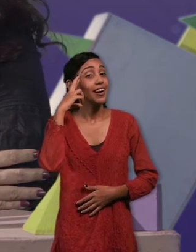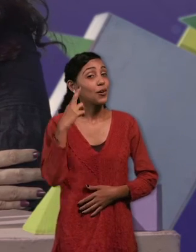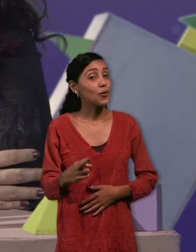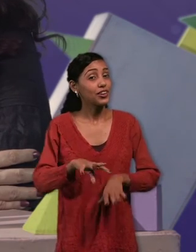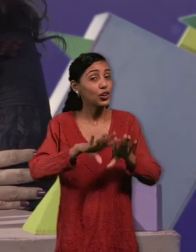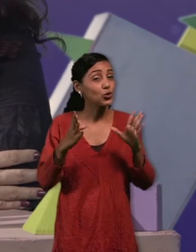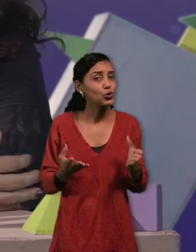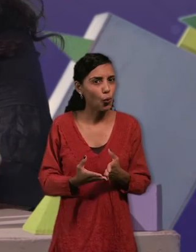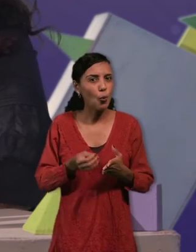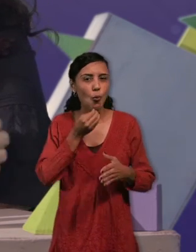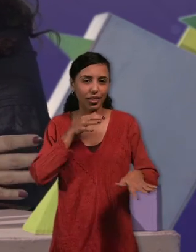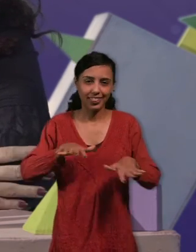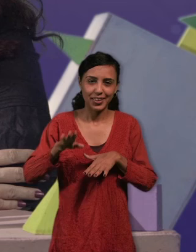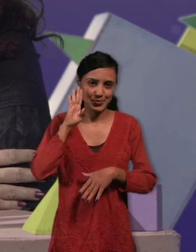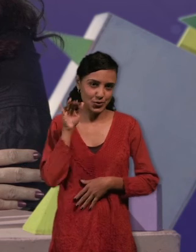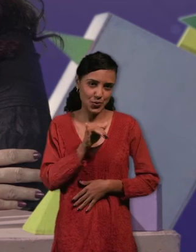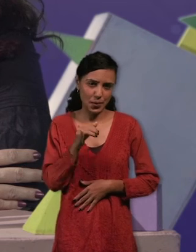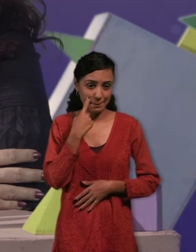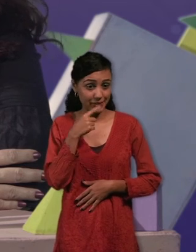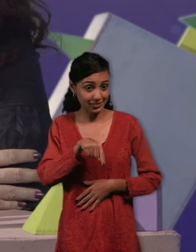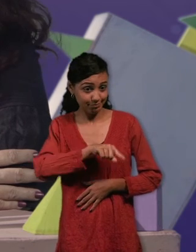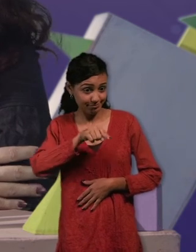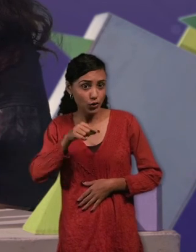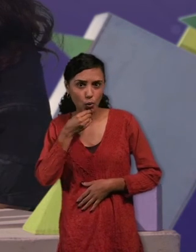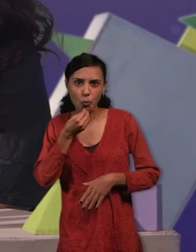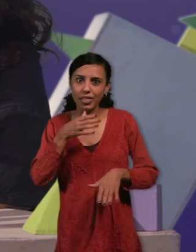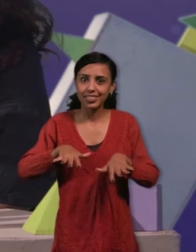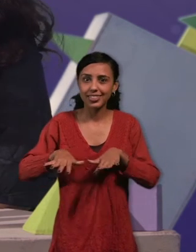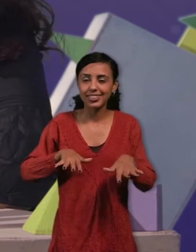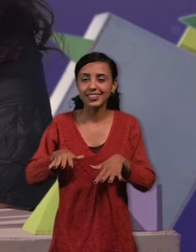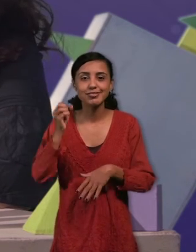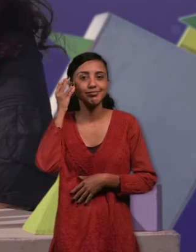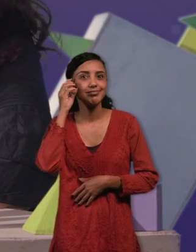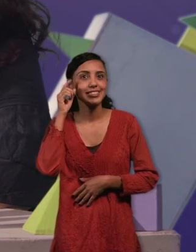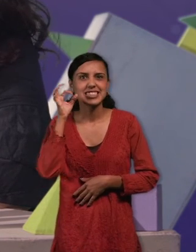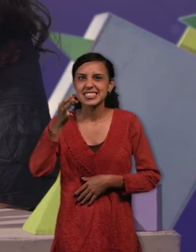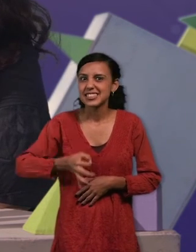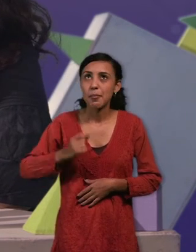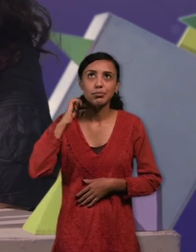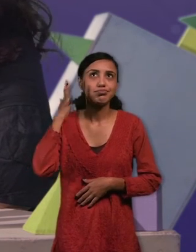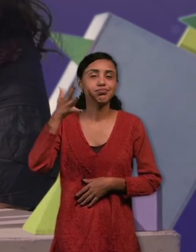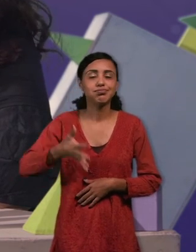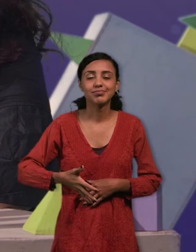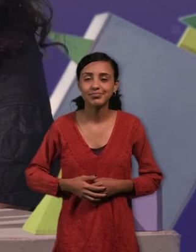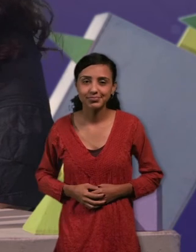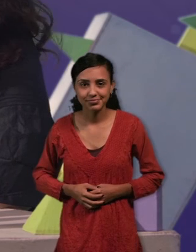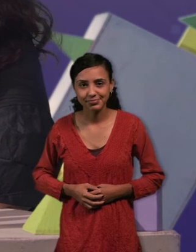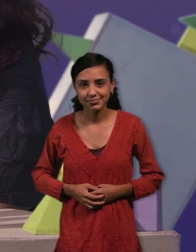lo que existe se puede animar. Mira estos objetos. Y por suerte la creación sigue siendo infinita. Así que, a crear.